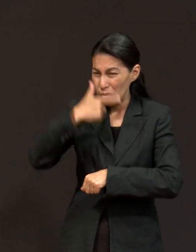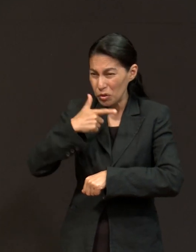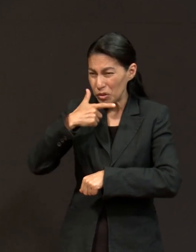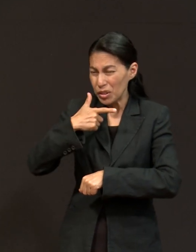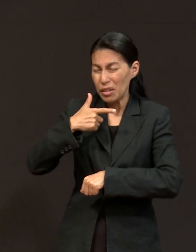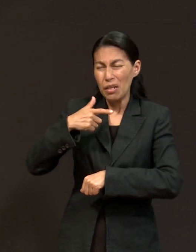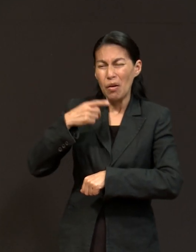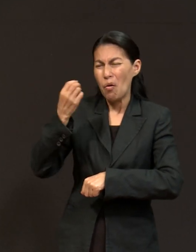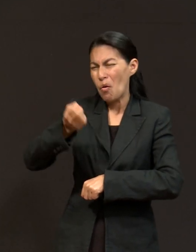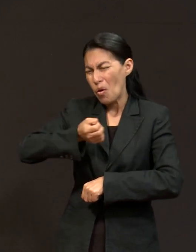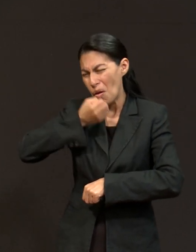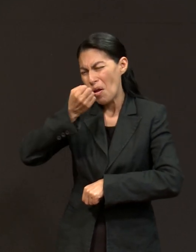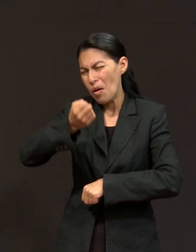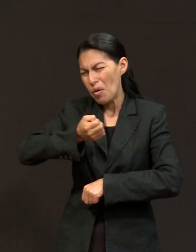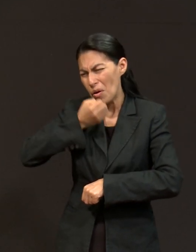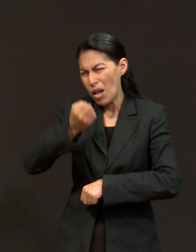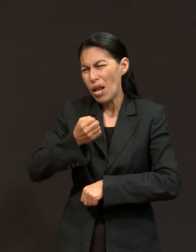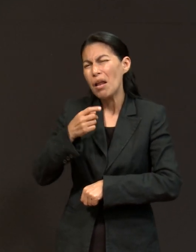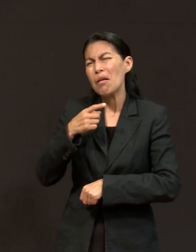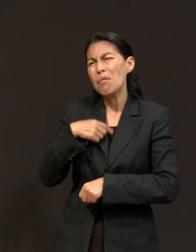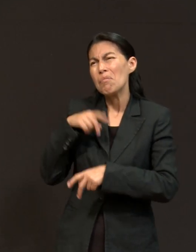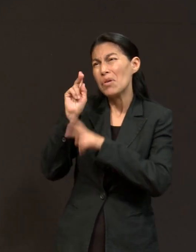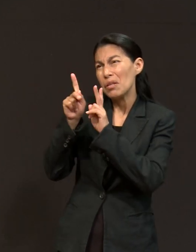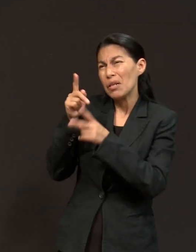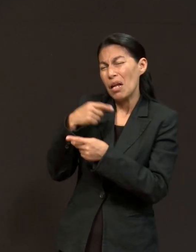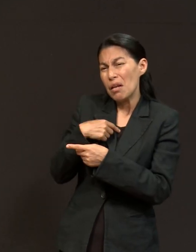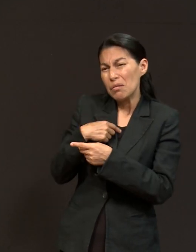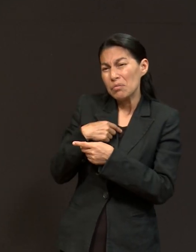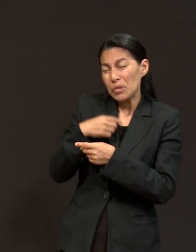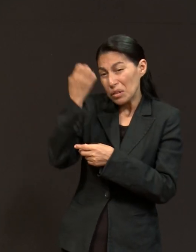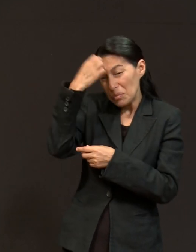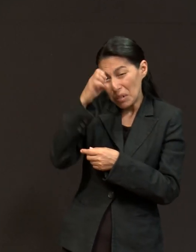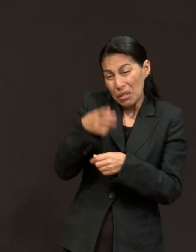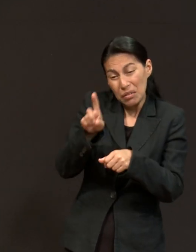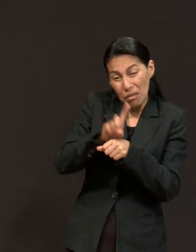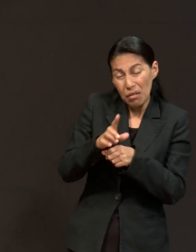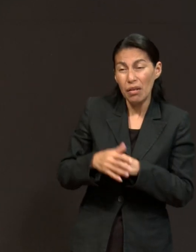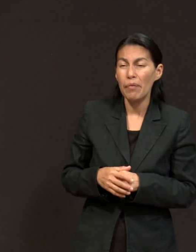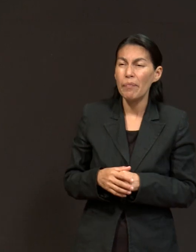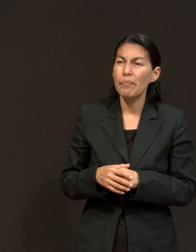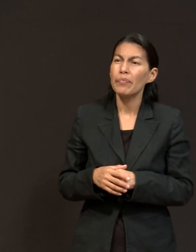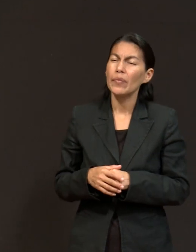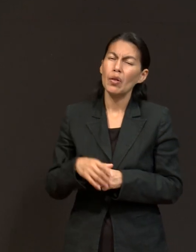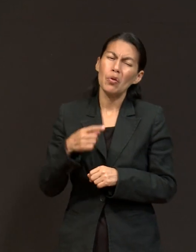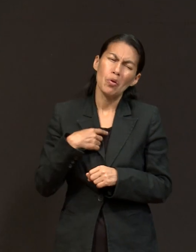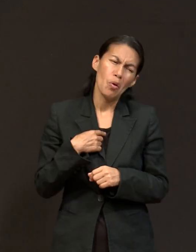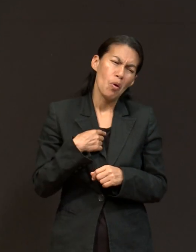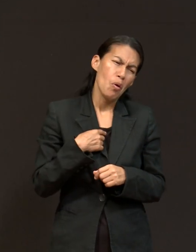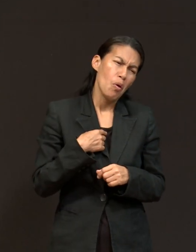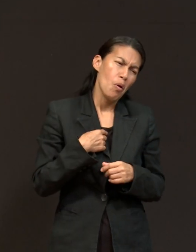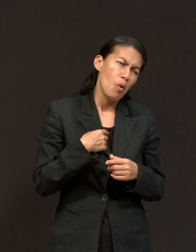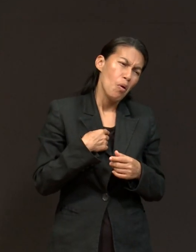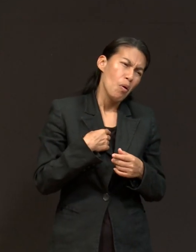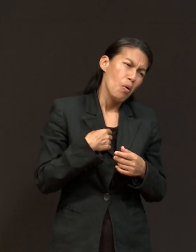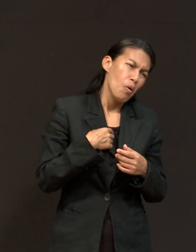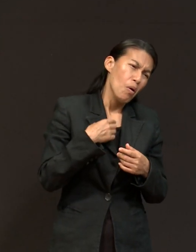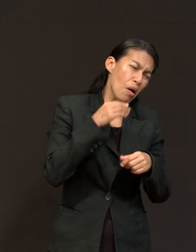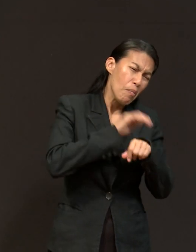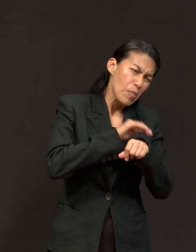no le había entendido algo en la escuela, si me había enojado con alguno de mis amigos, de mis compañeros, si me había caído jugando